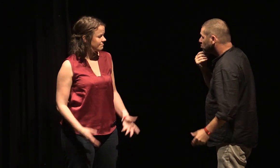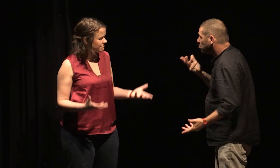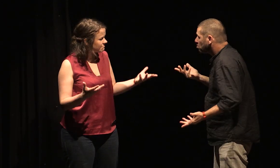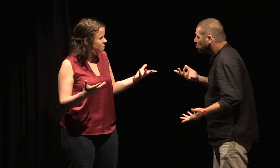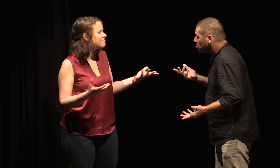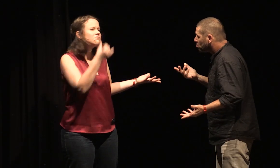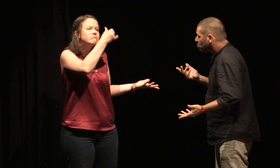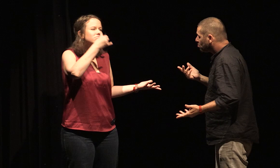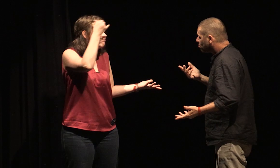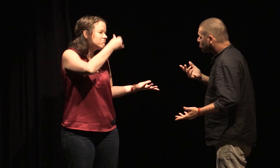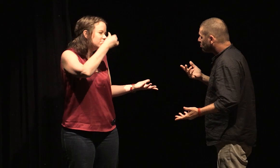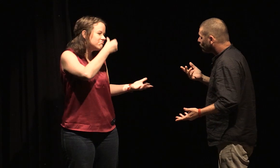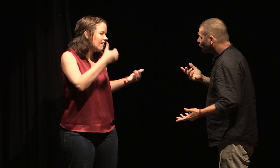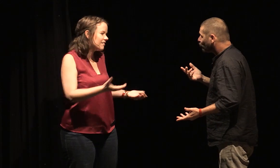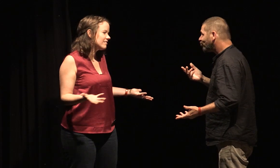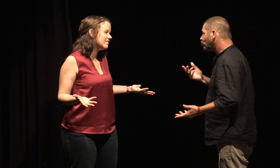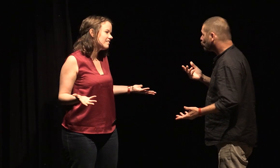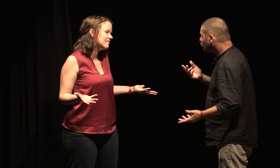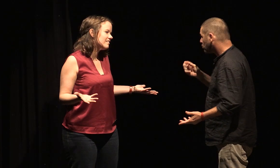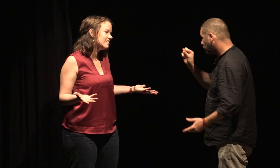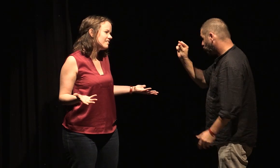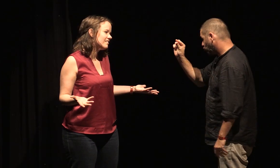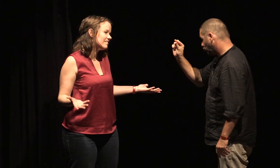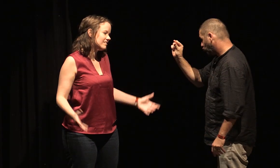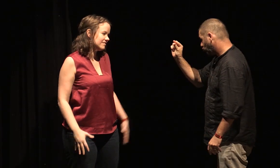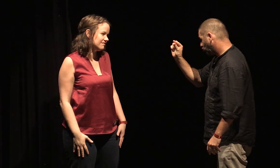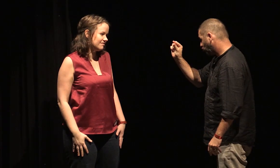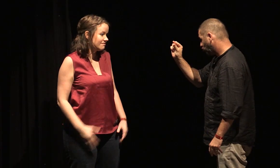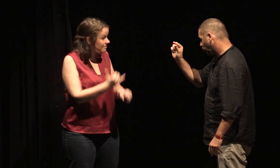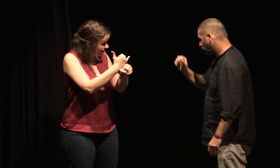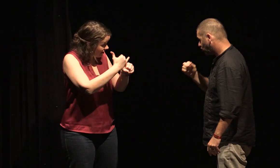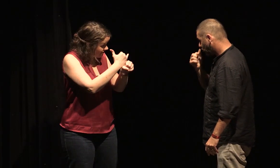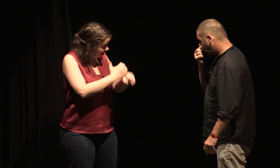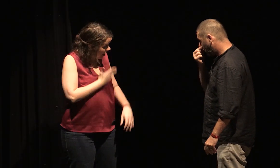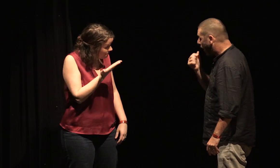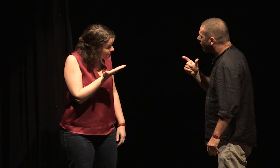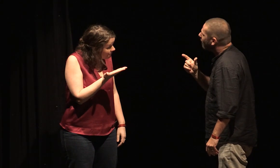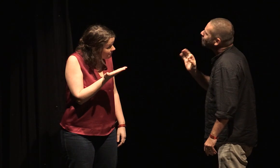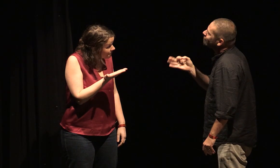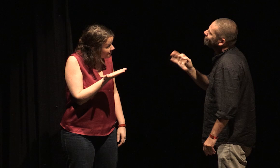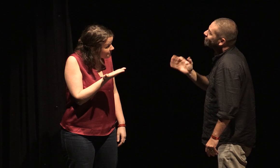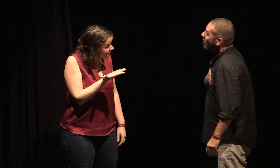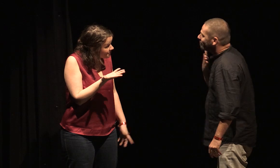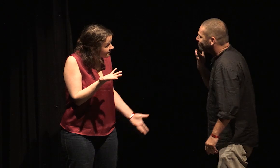l'idiot. Un peu. Tu aimes le café. J'aime le café. J'aime son odeur.